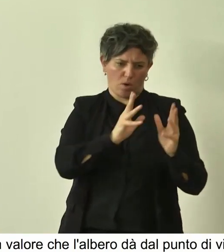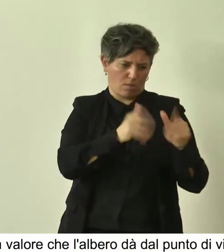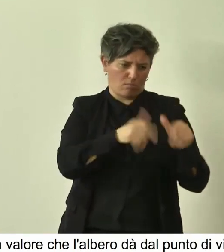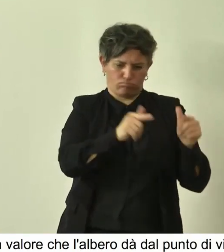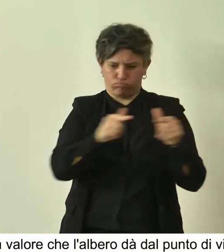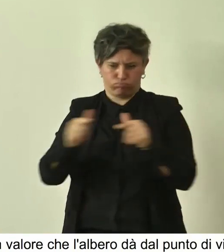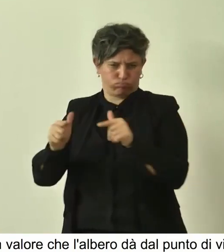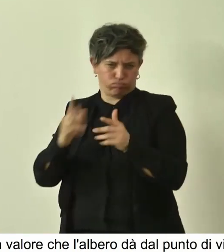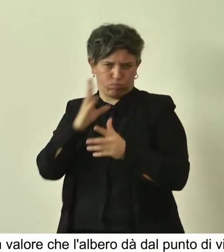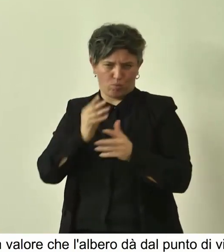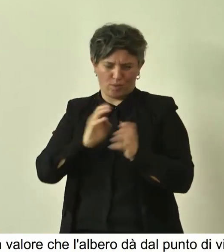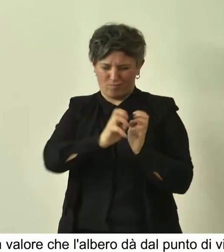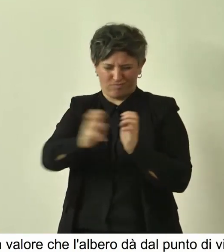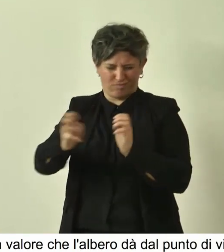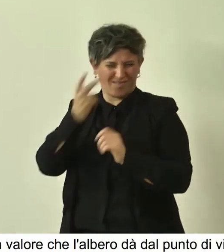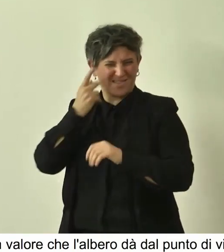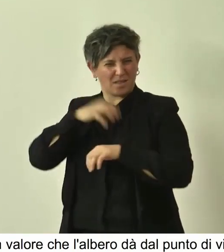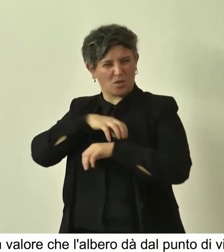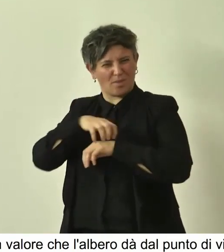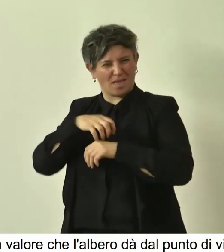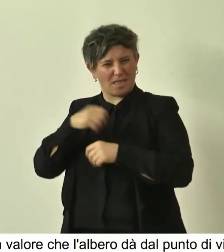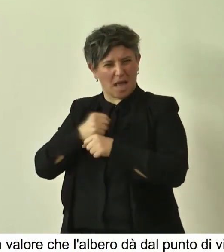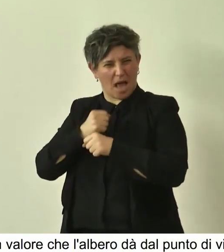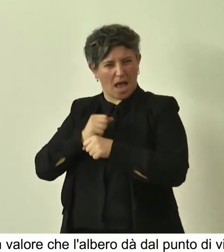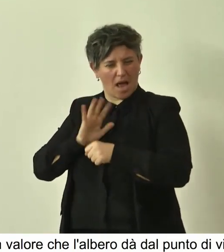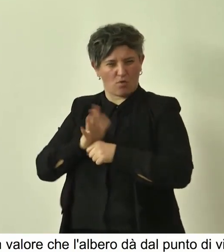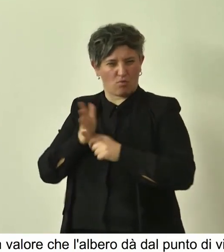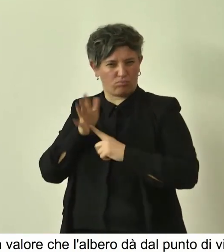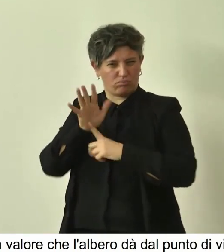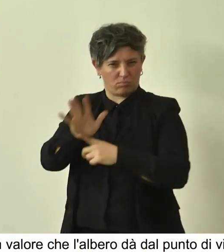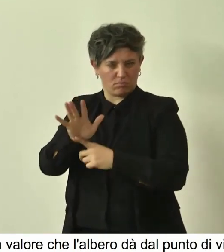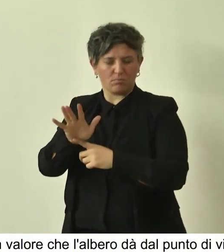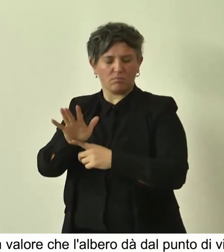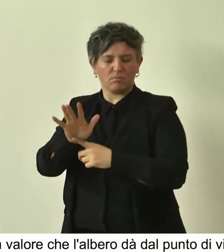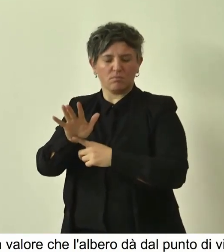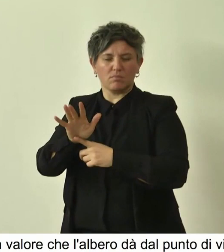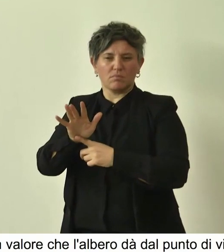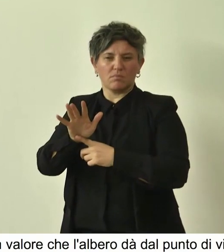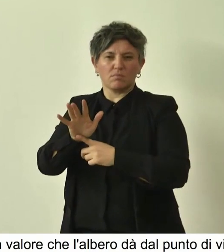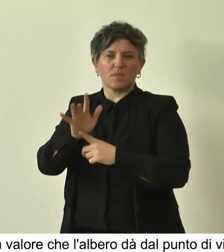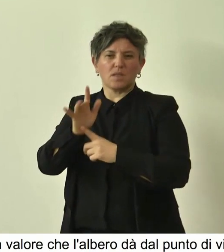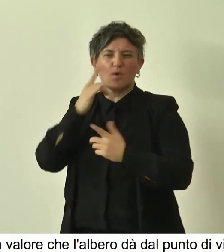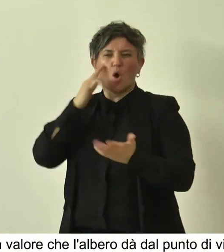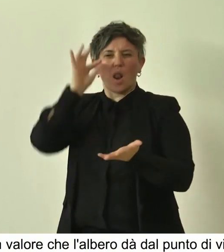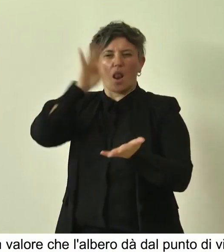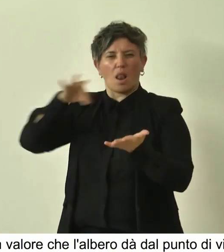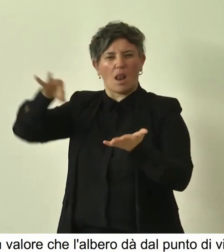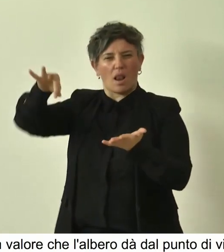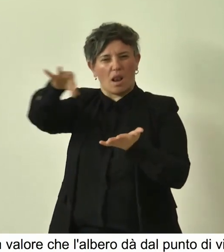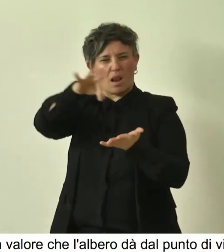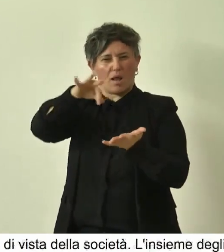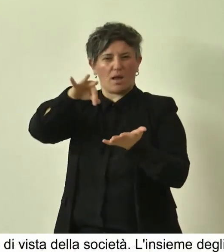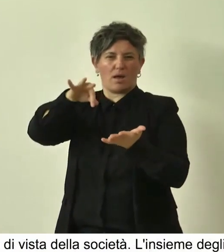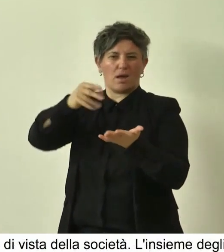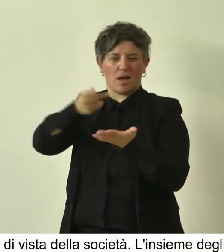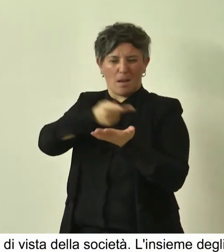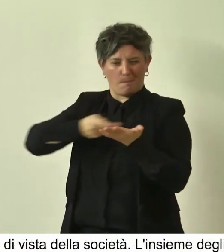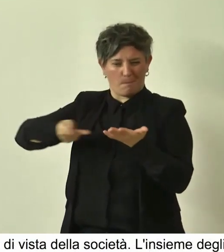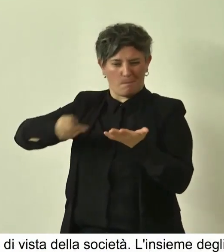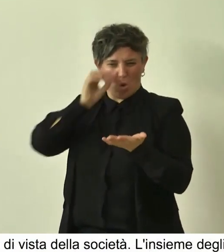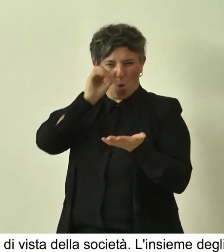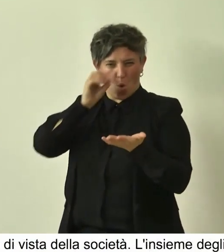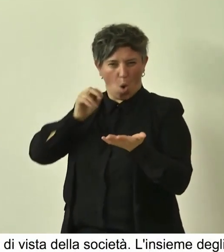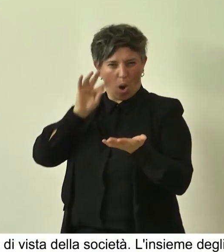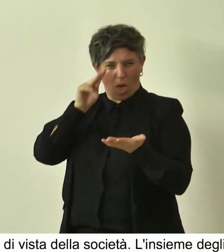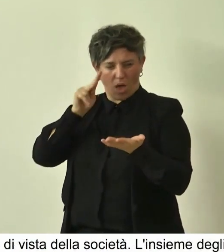fatto dal Ministero che ne ha riportato la georeferenzazione in Google Maps. Questo